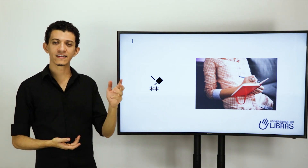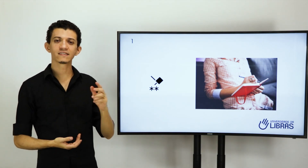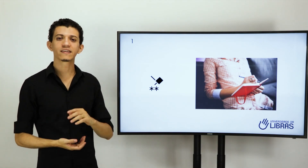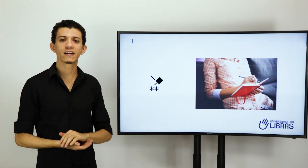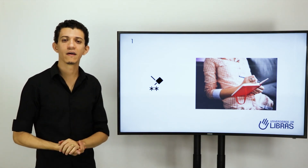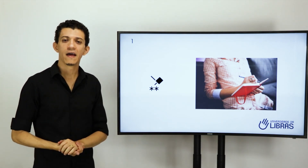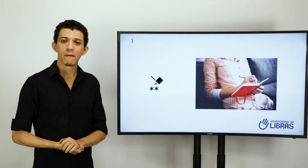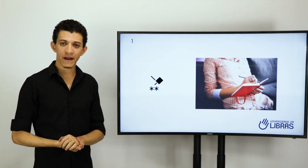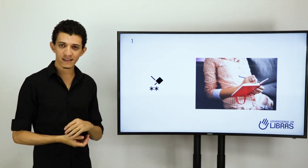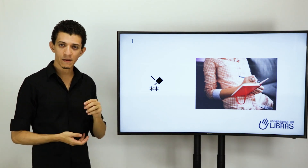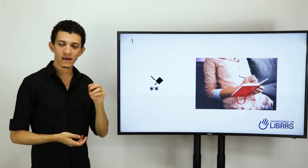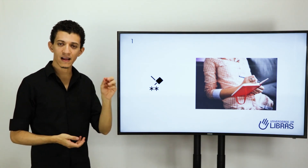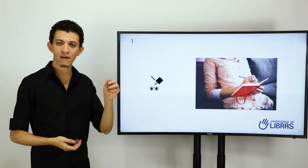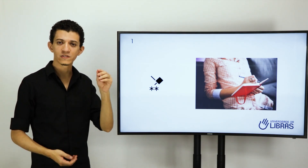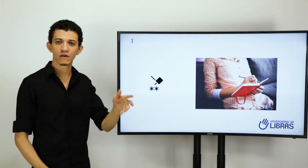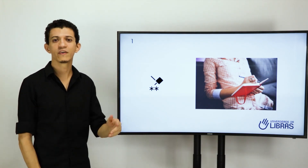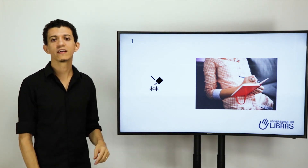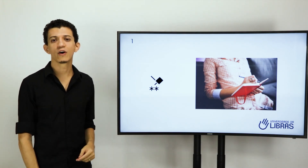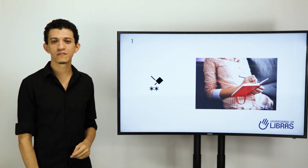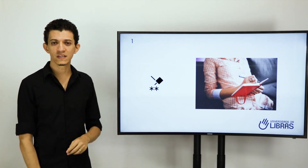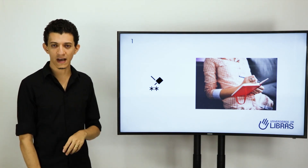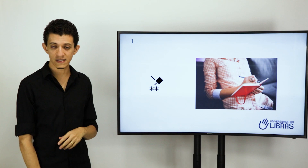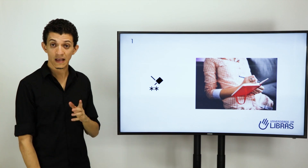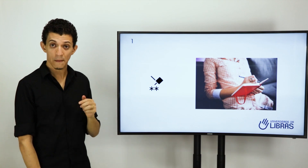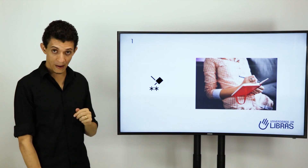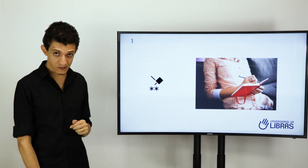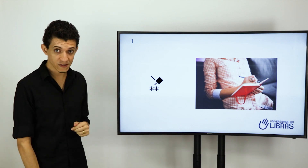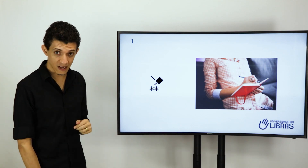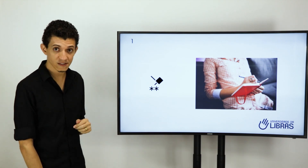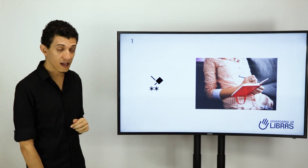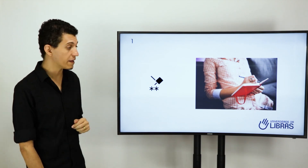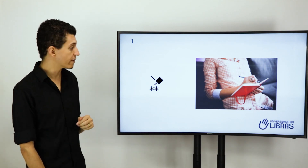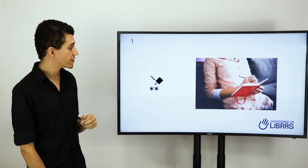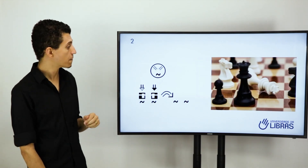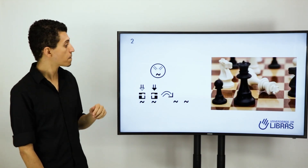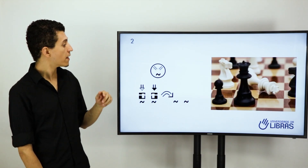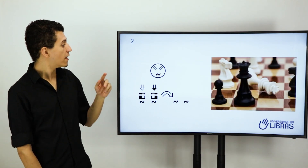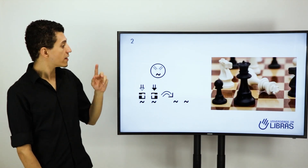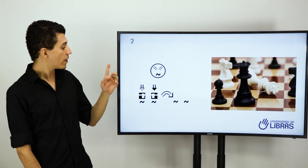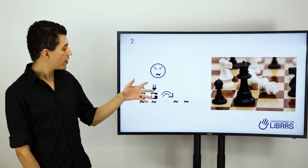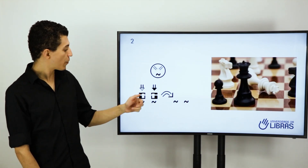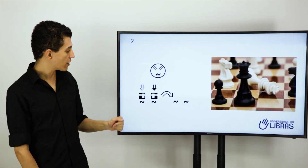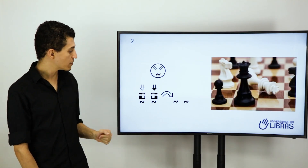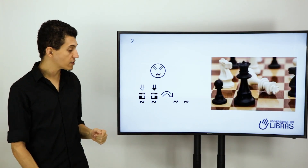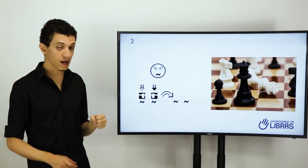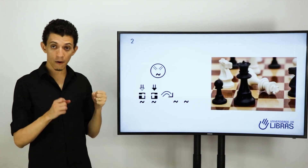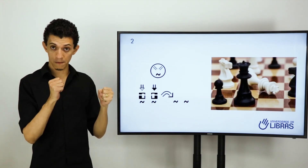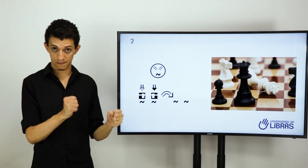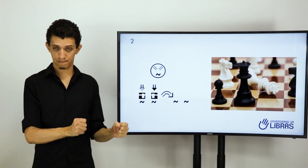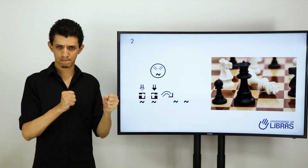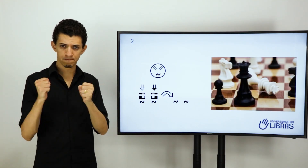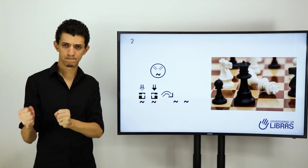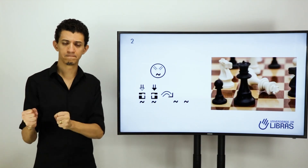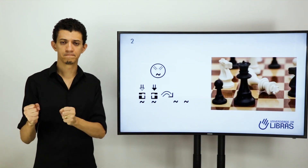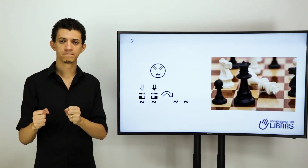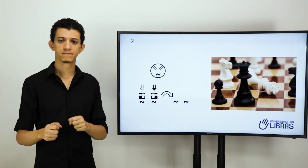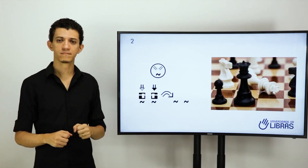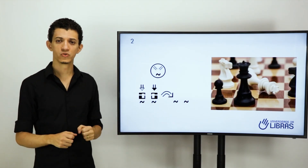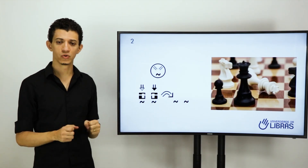cadastradas para receber lá os 99 sinais mais usados da Líndice. Então, aqui o próximo sinal. De